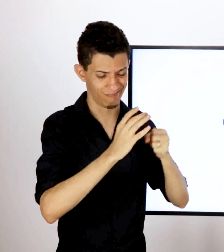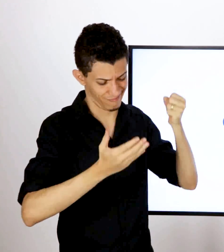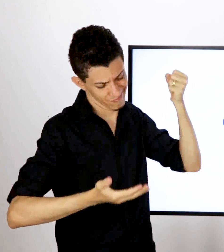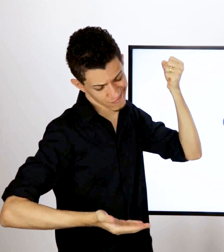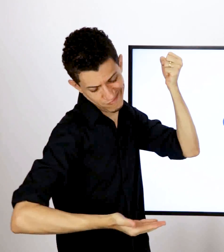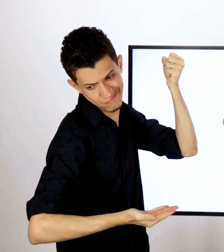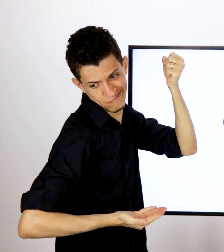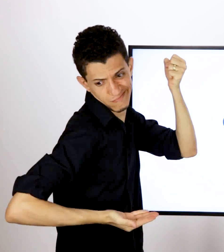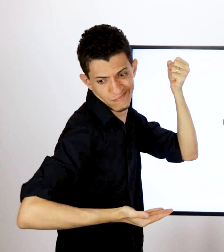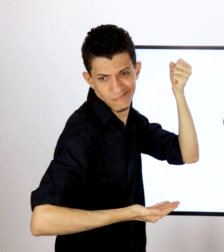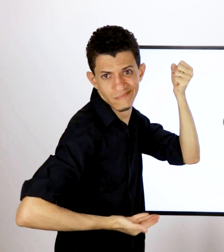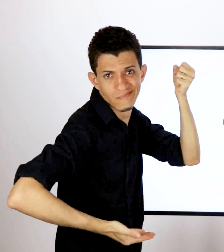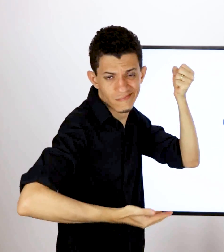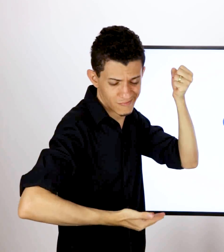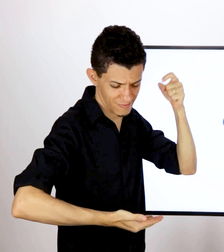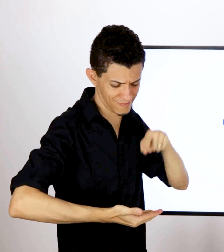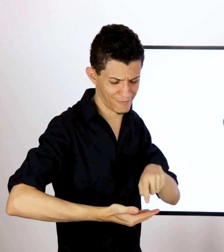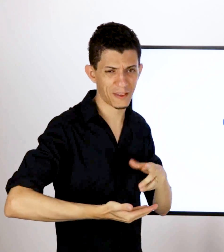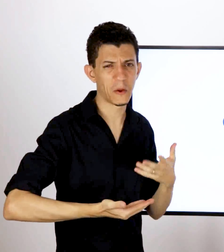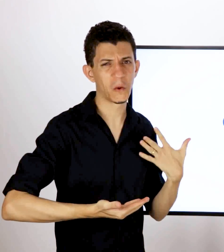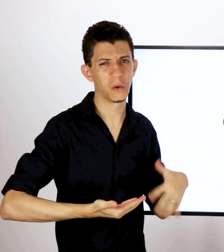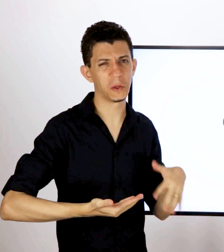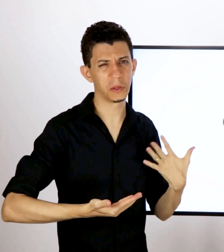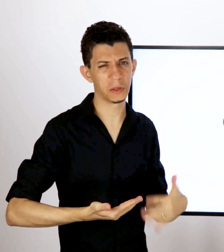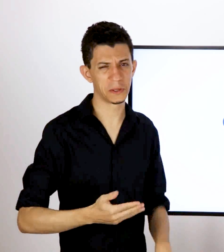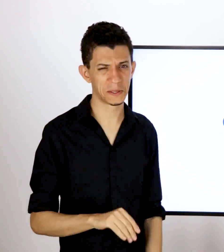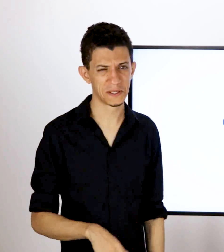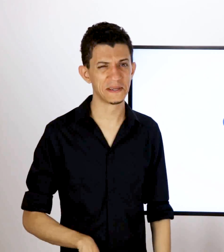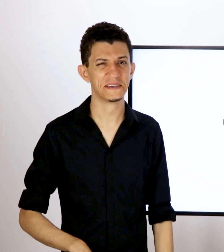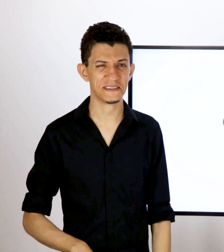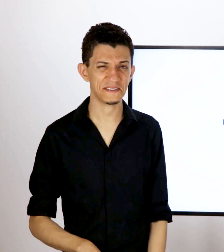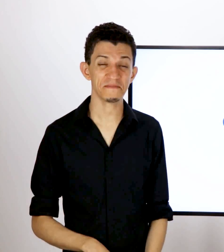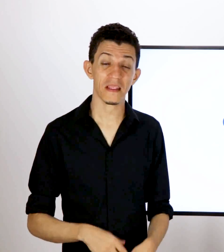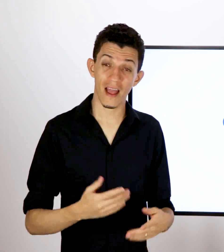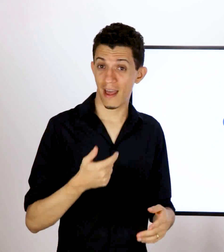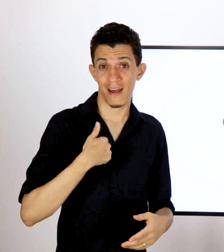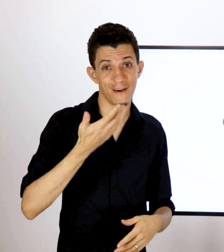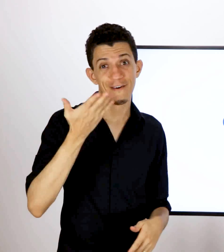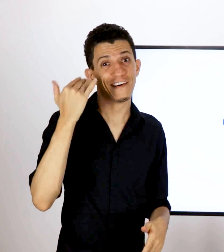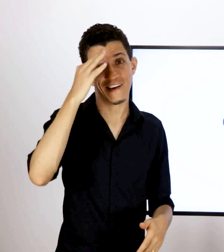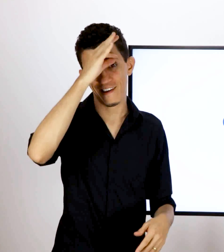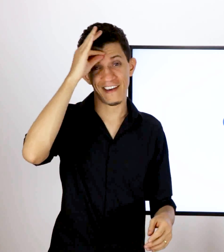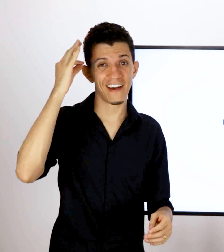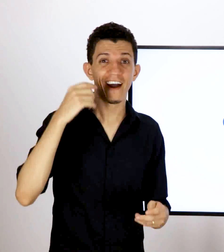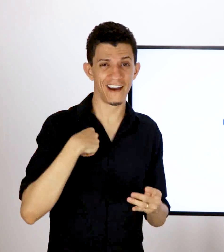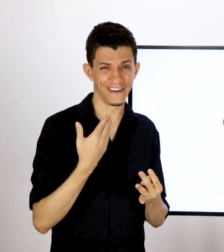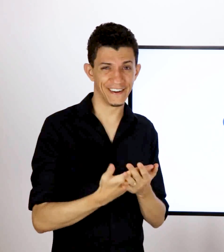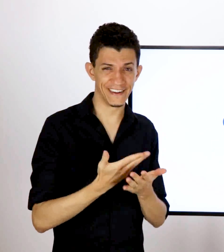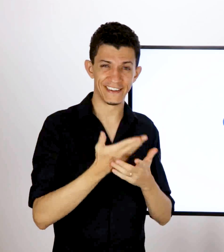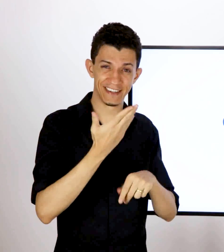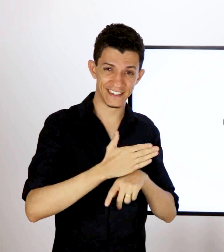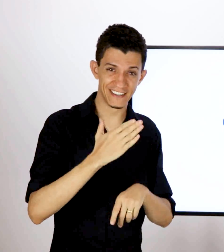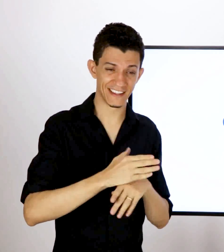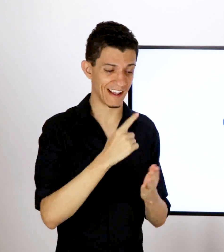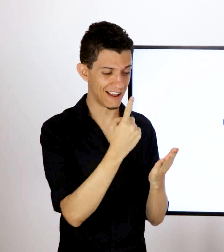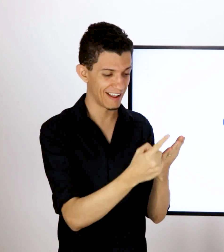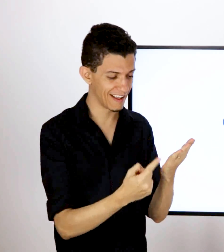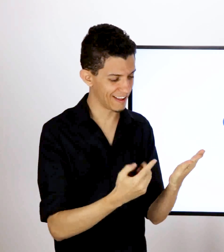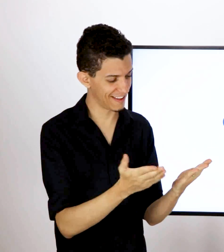bem básico, básico, básico mesmo. Você não tem noção o quanto era básico. E naquela época eu achava que o fato simples de eu